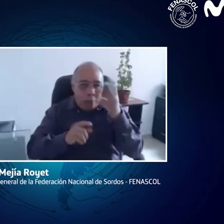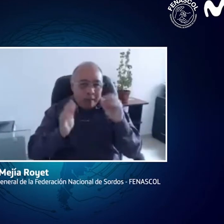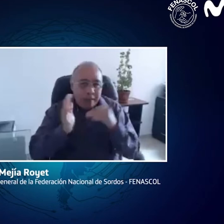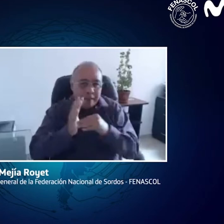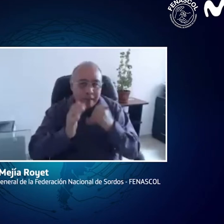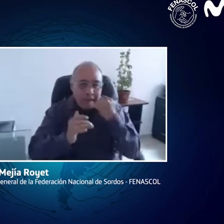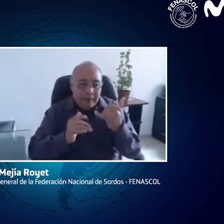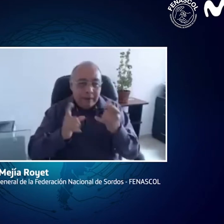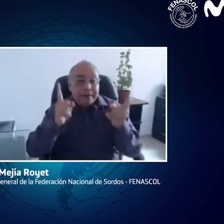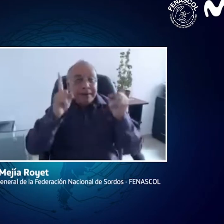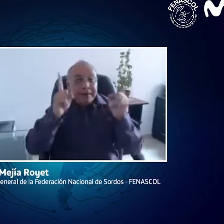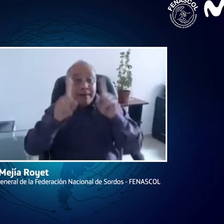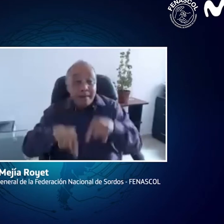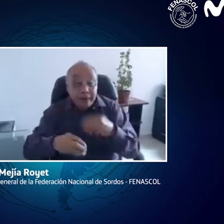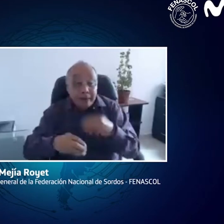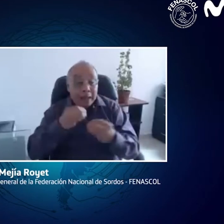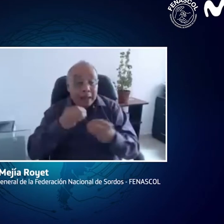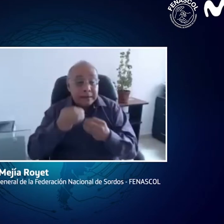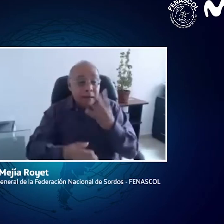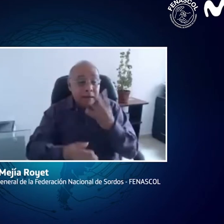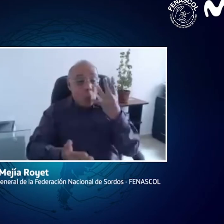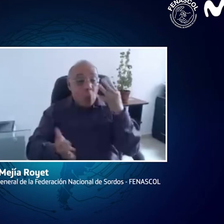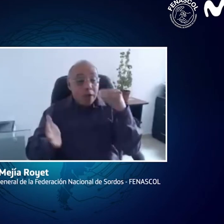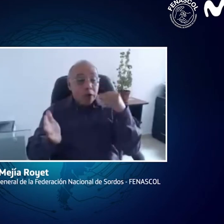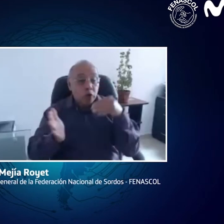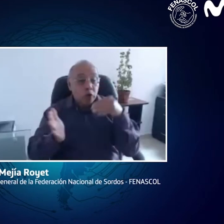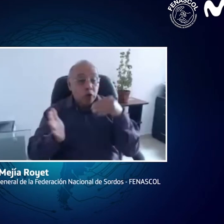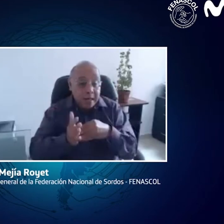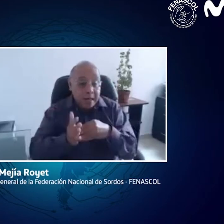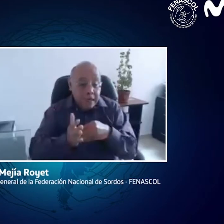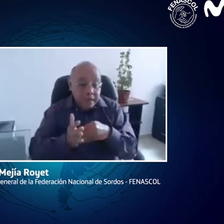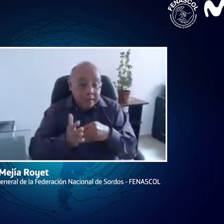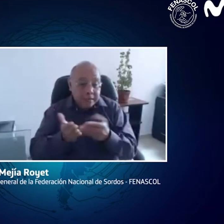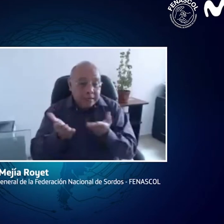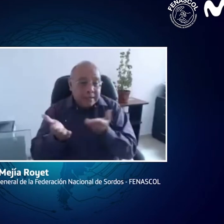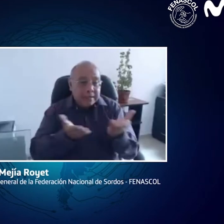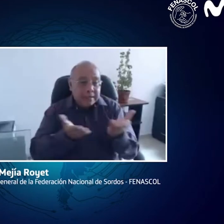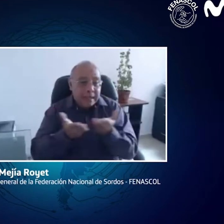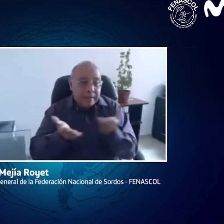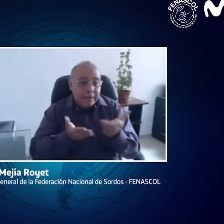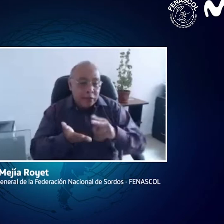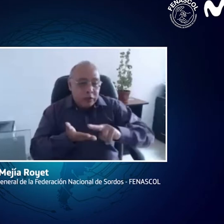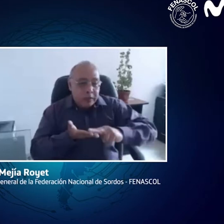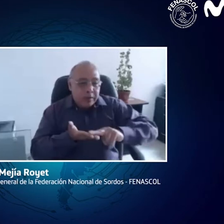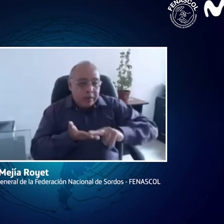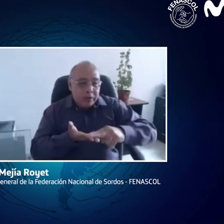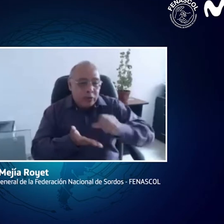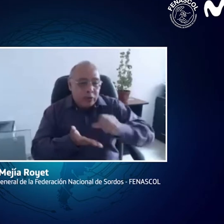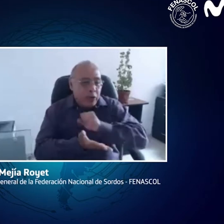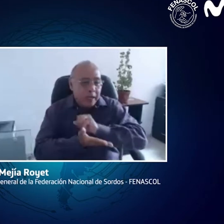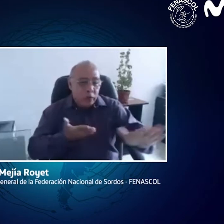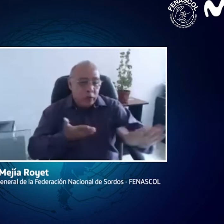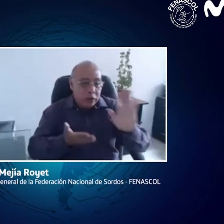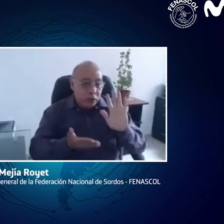quiere hacer una llamada telefónica para solicitar una cita médica, ¿sí? Y asimismo,